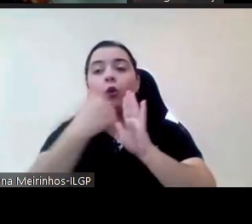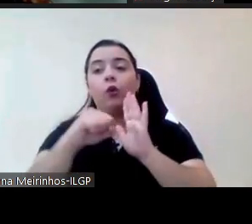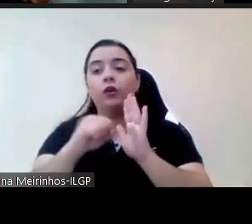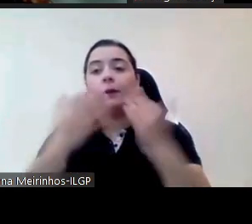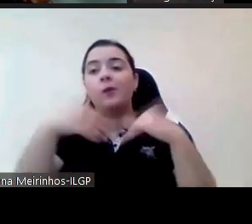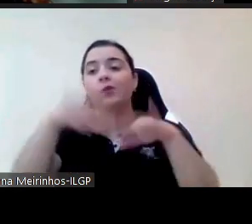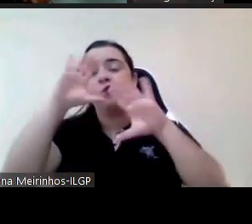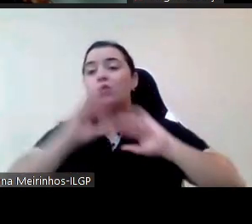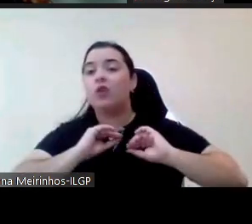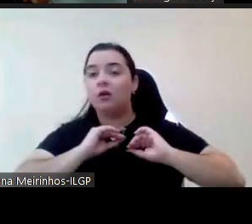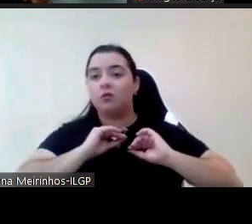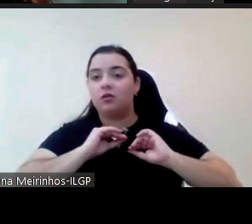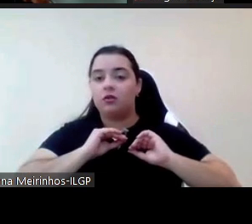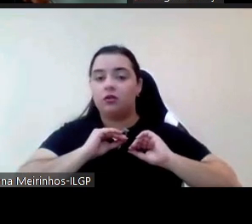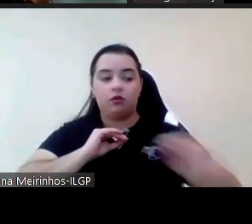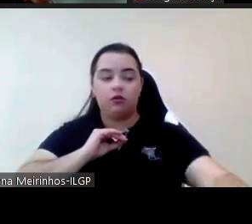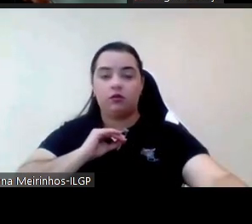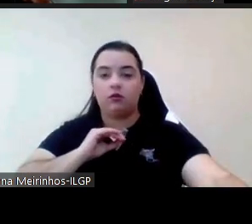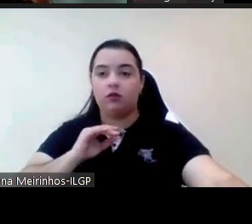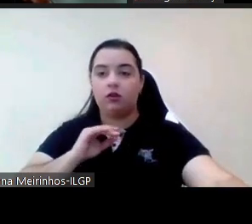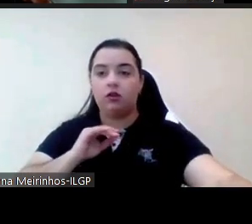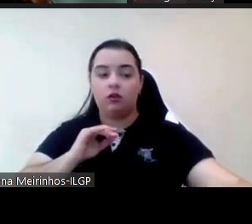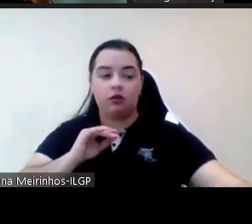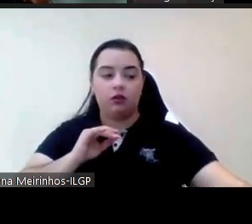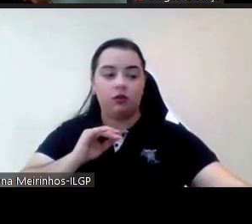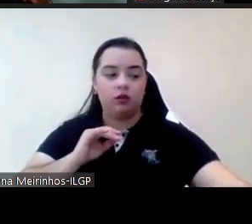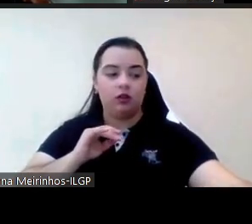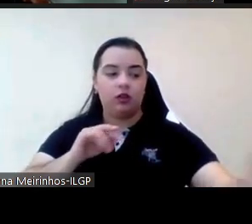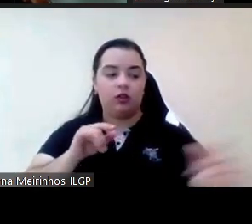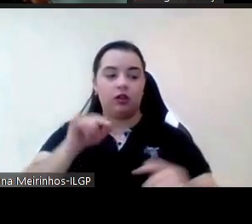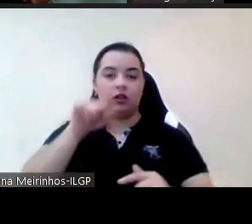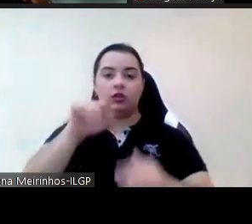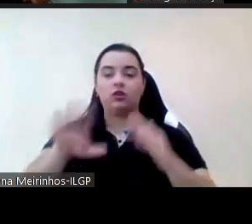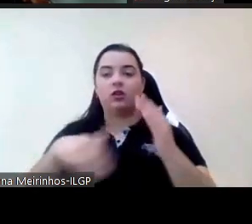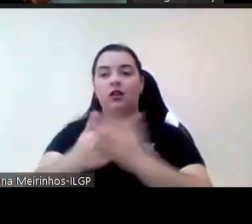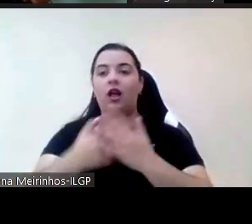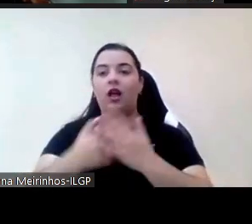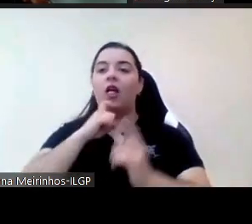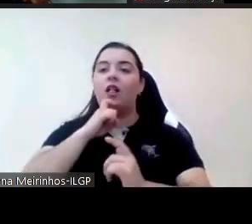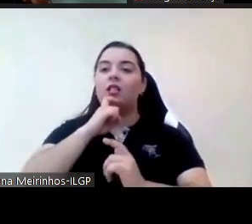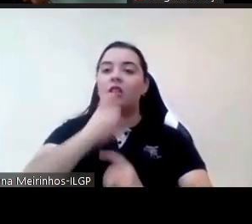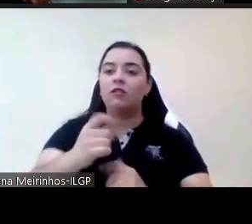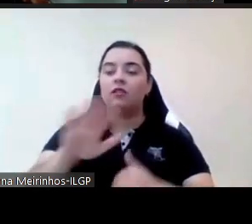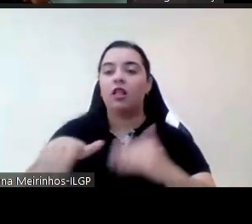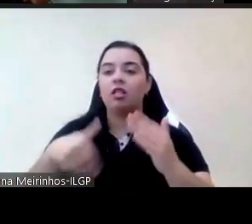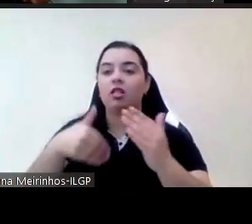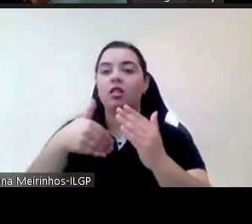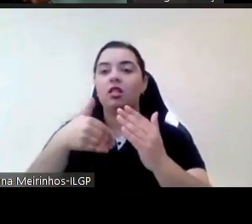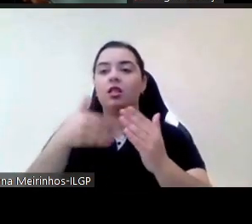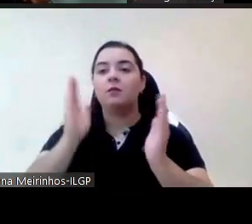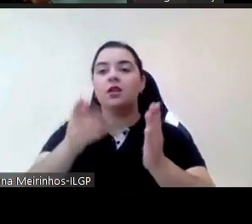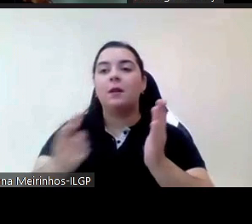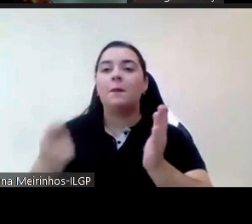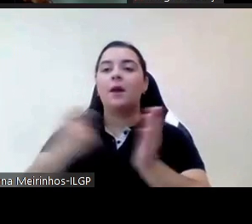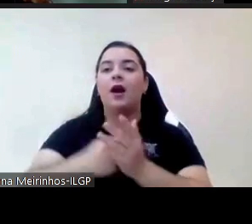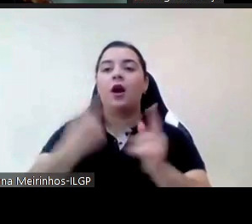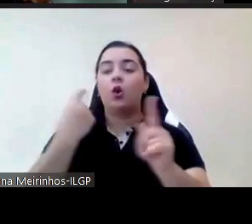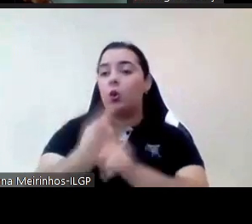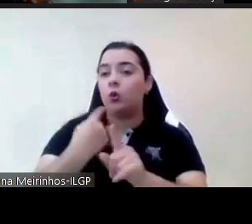depois com dívidas ou com com multas de situações que desconhecem